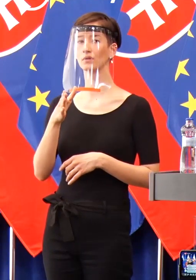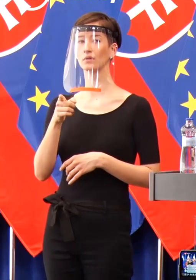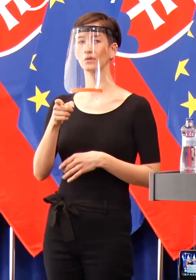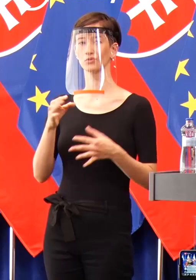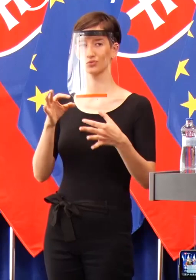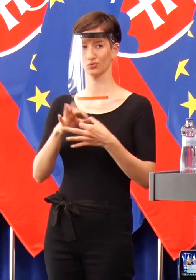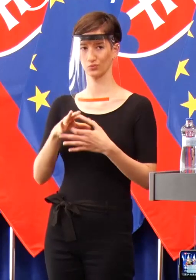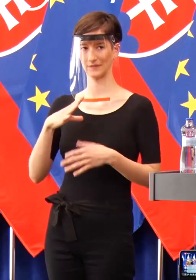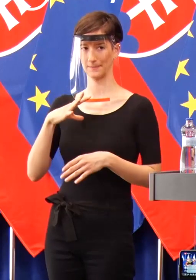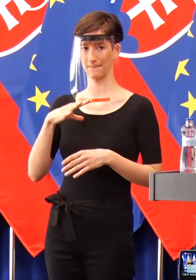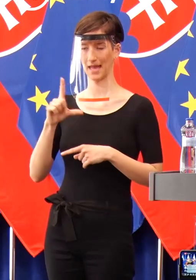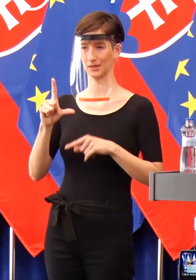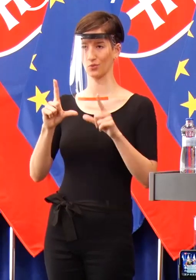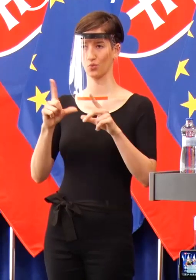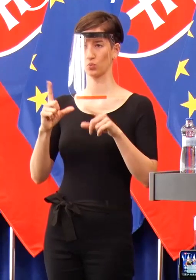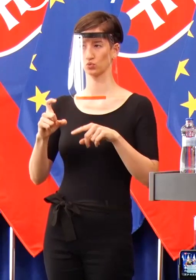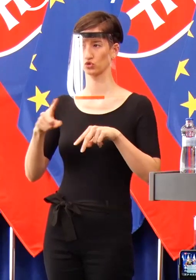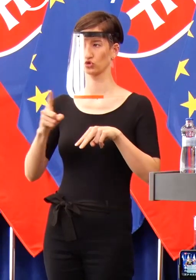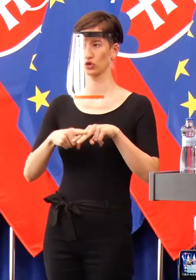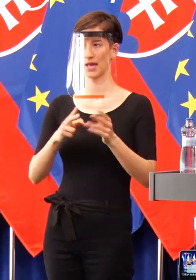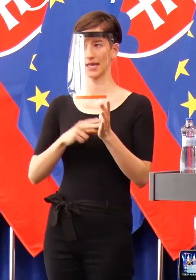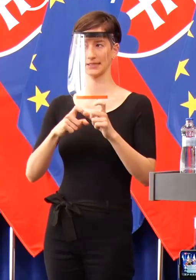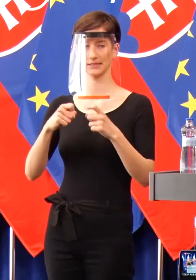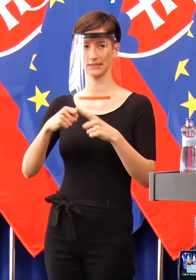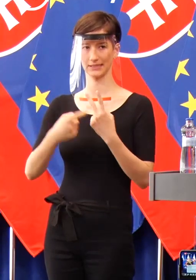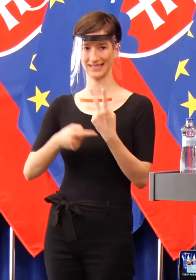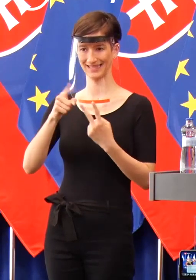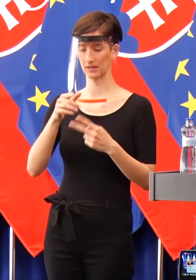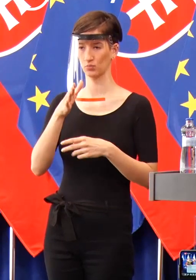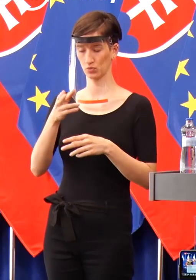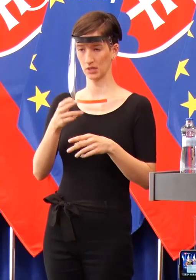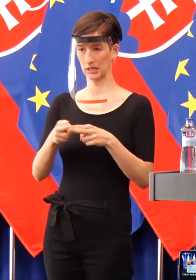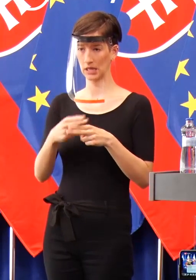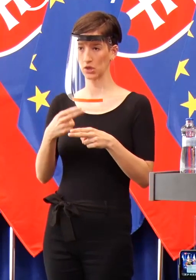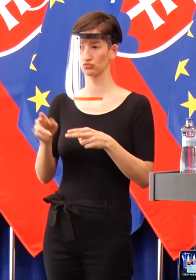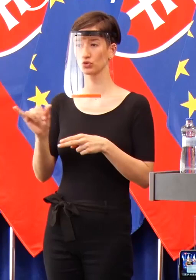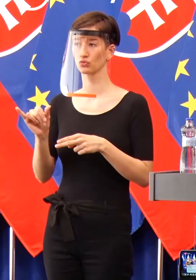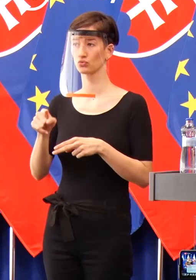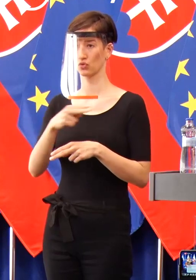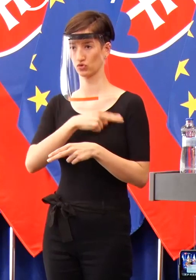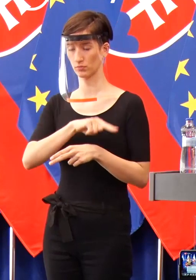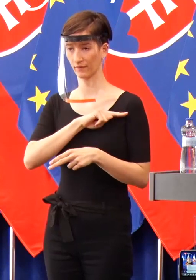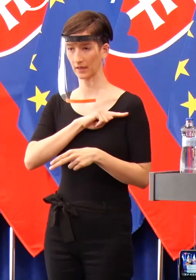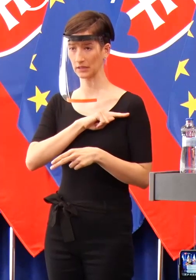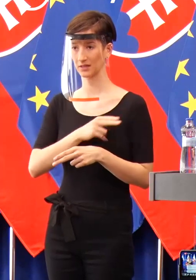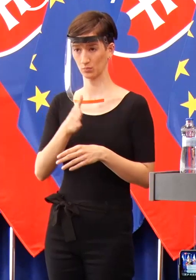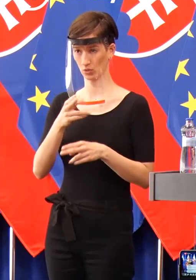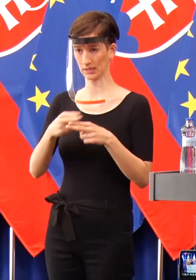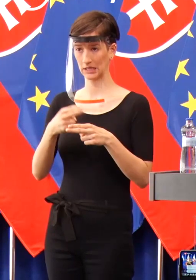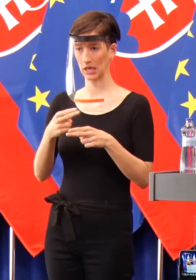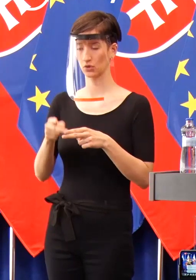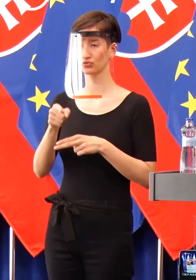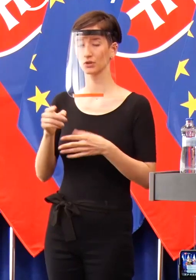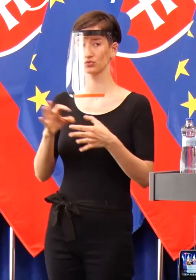pána Lučanského, ešte k tým kolónam. A takisto aj k tejto hádke koaličnej. Budete to nejako riešiť na koaličnej